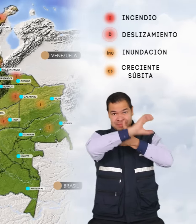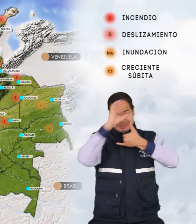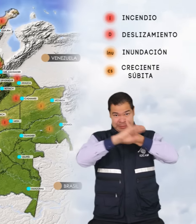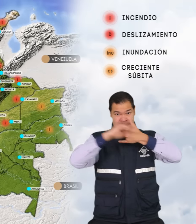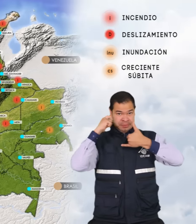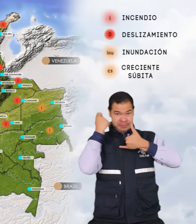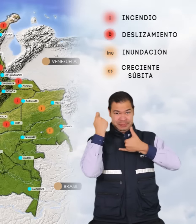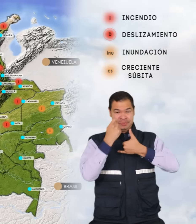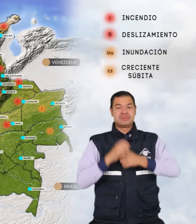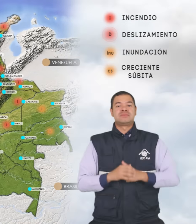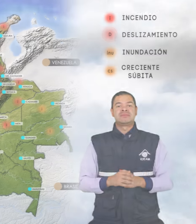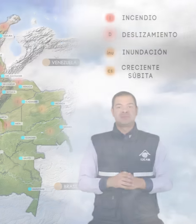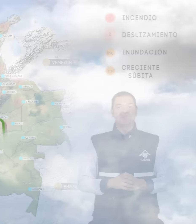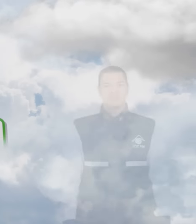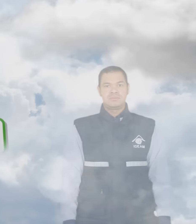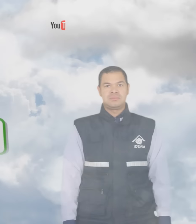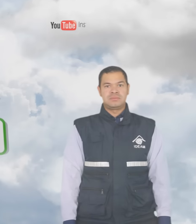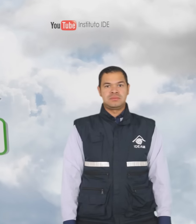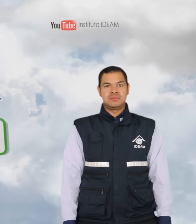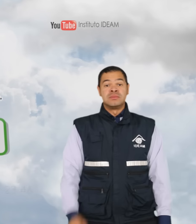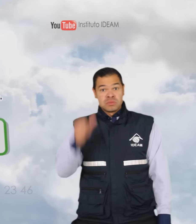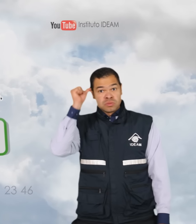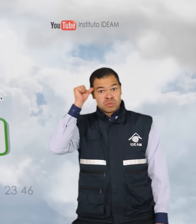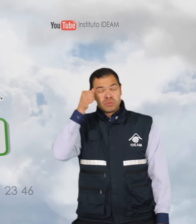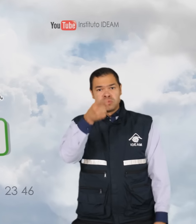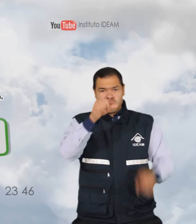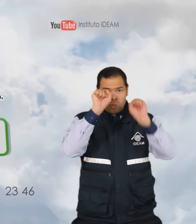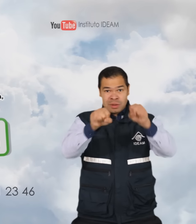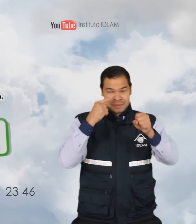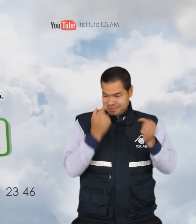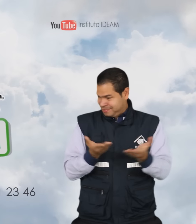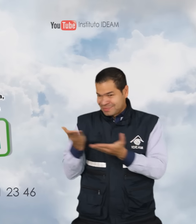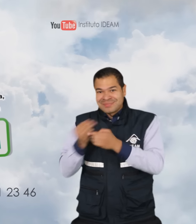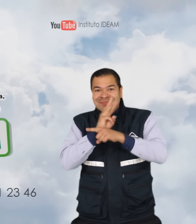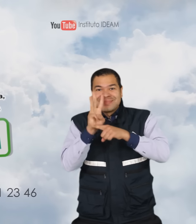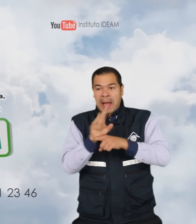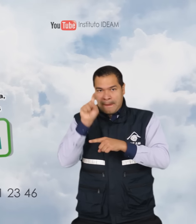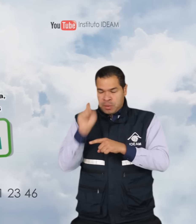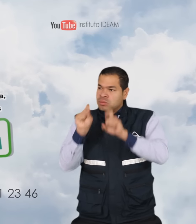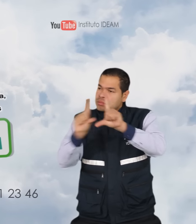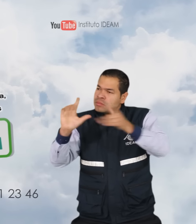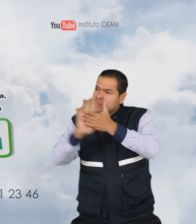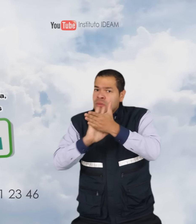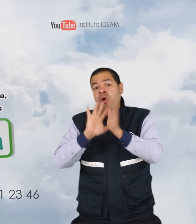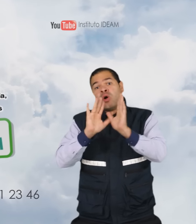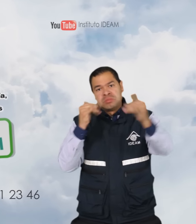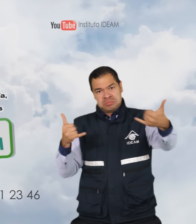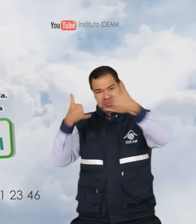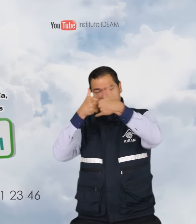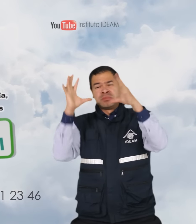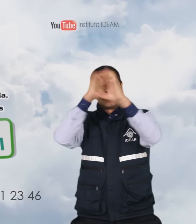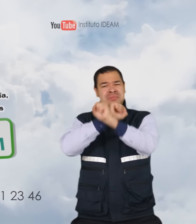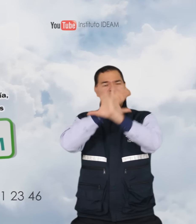orinoquia recuerden consultar nuestra página web o si no llamarnos las 24 horas del día